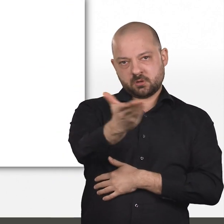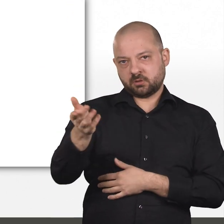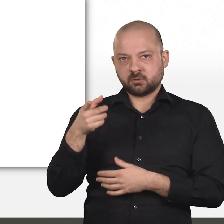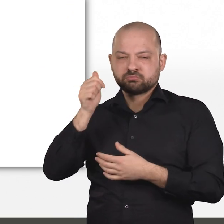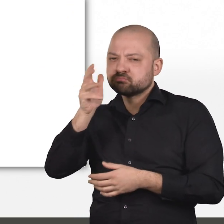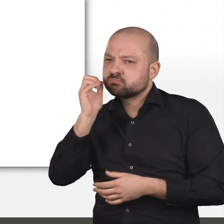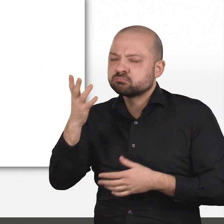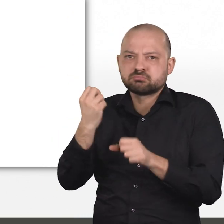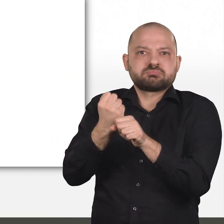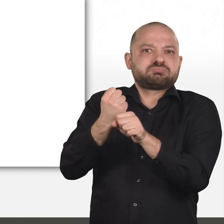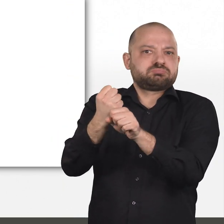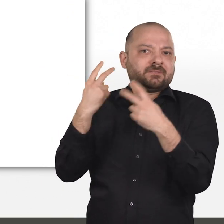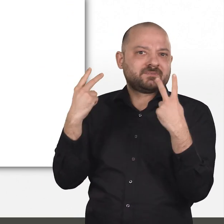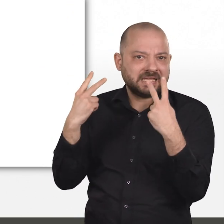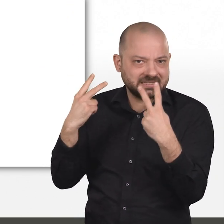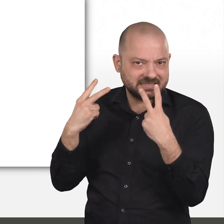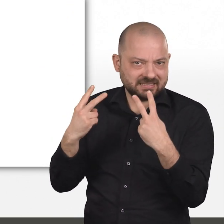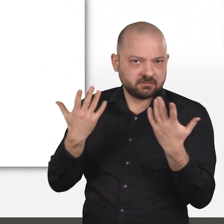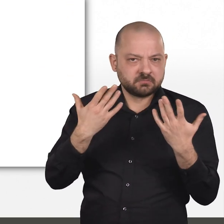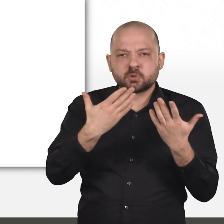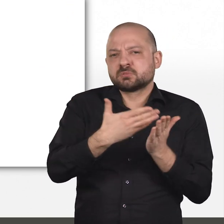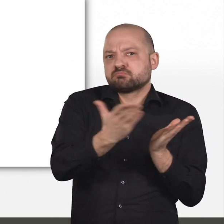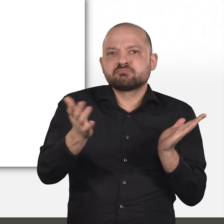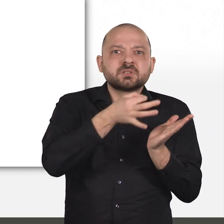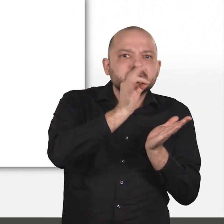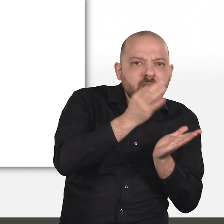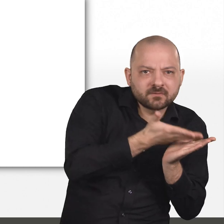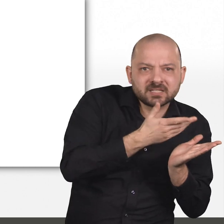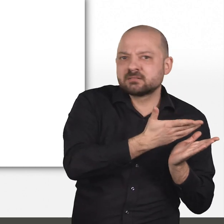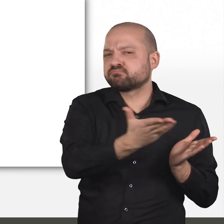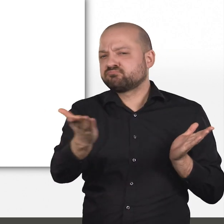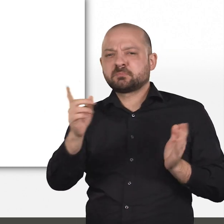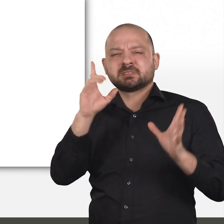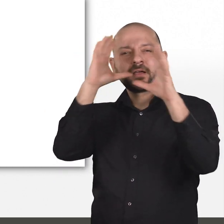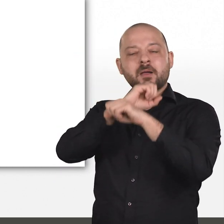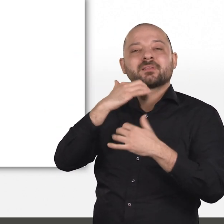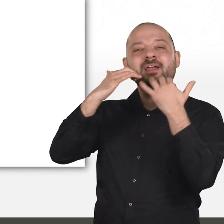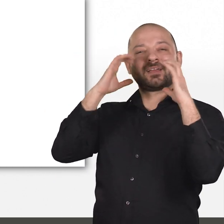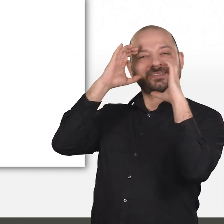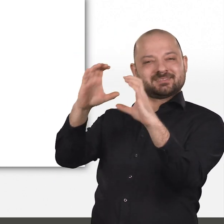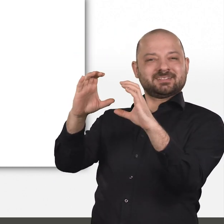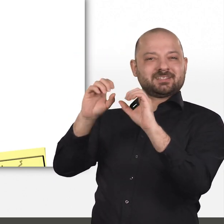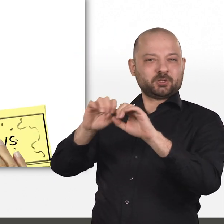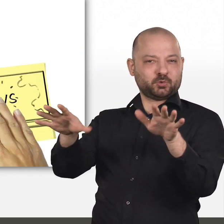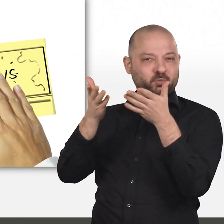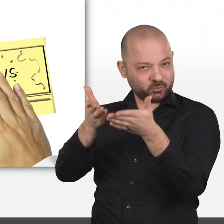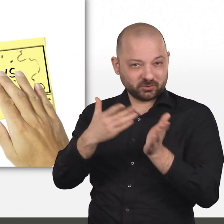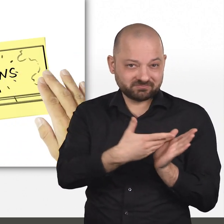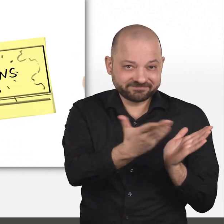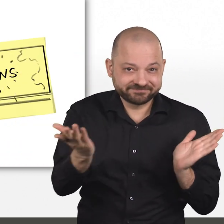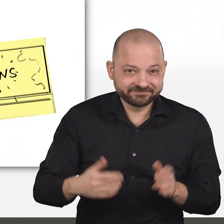für über 80 Millionen Bürgerinnen und Bürger jeden Tag einen unentbehrlichen Job. Vom Kaffee am Morgen bis zur